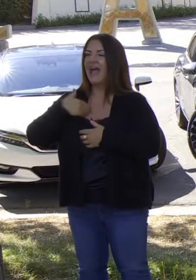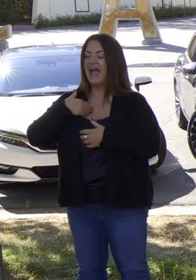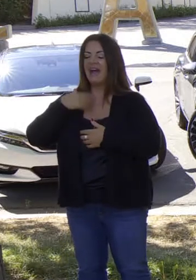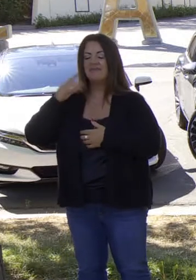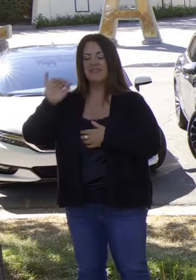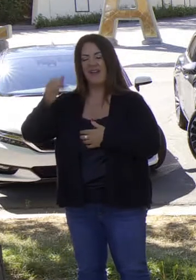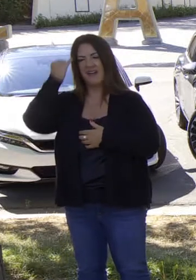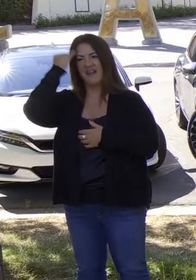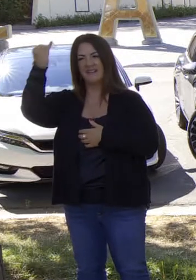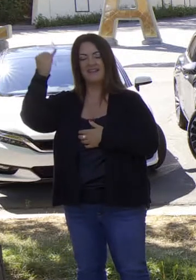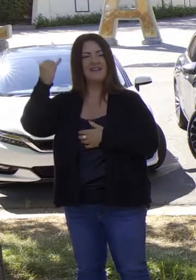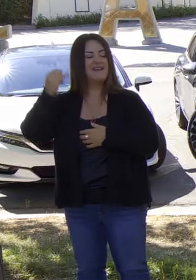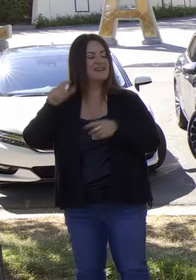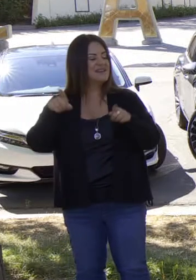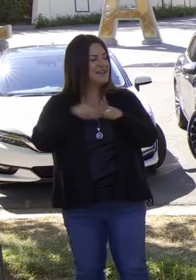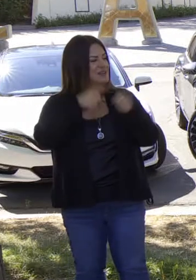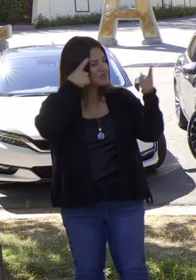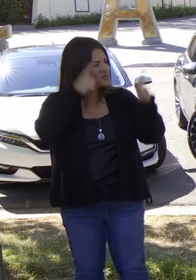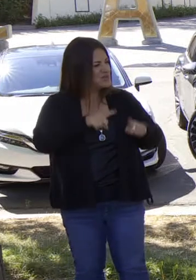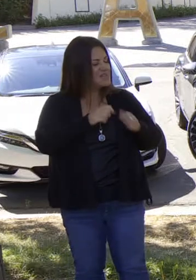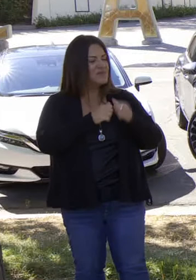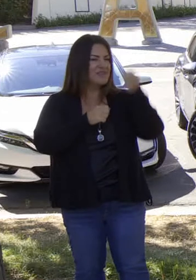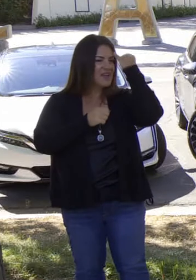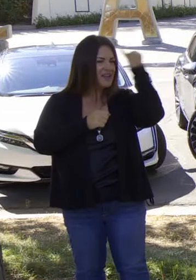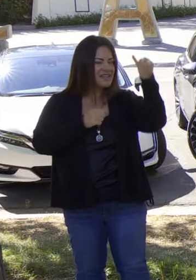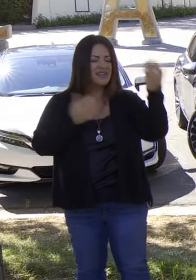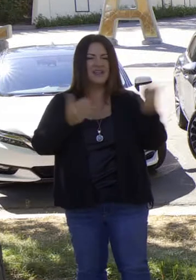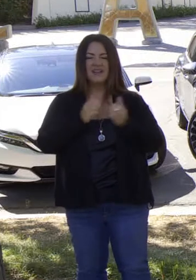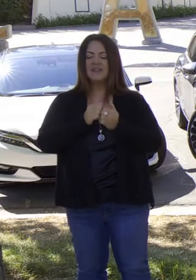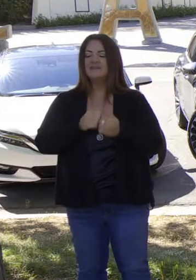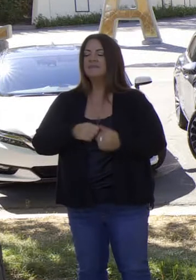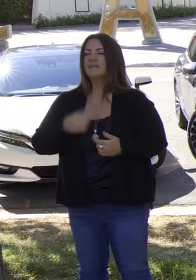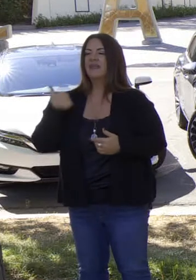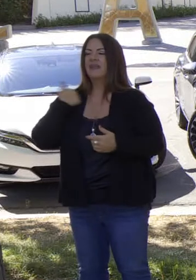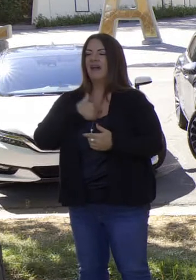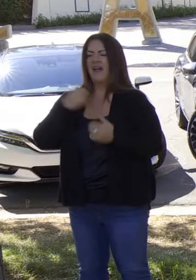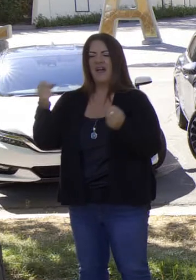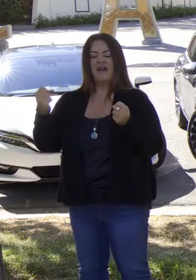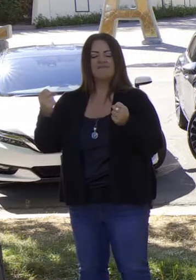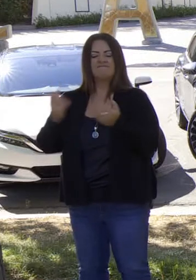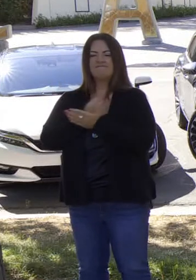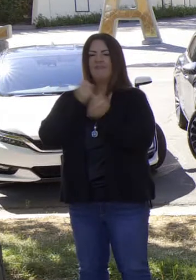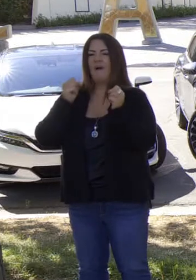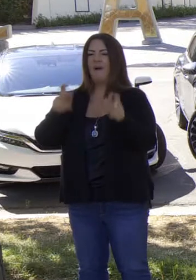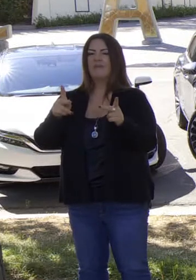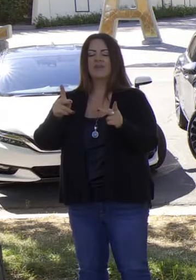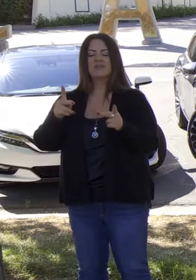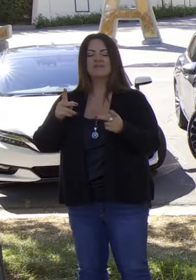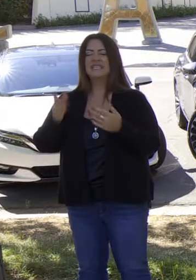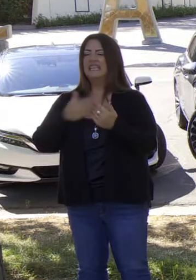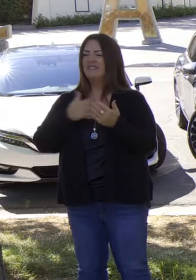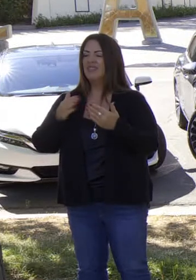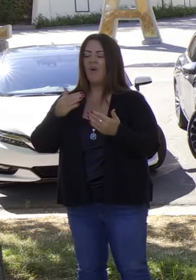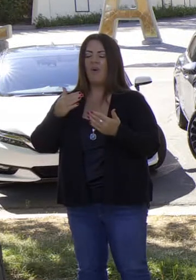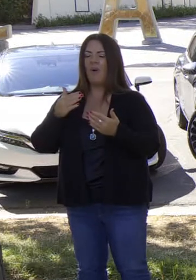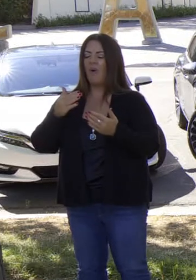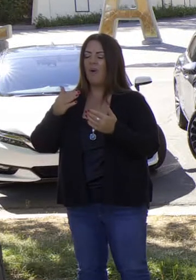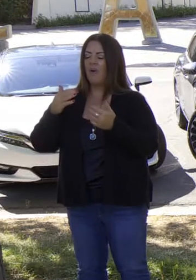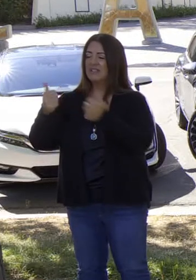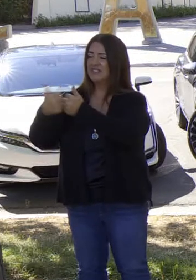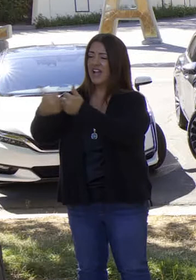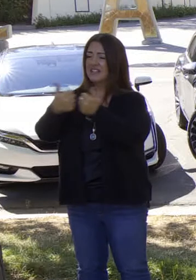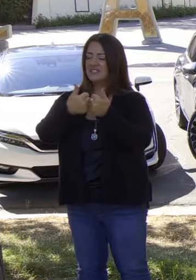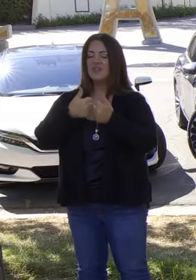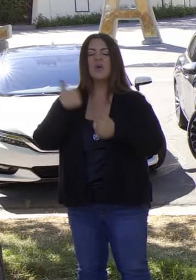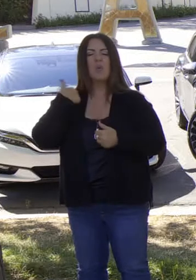liderazgo de nuestro gobernador y la oportunidad, ya que a pesar de todo, tenemos